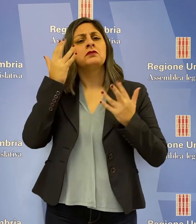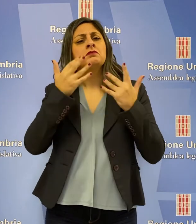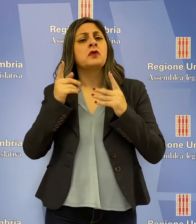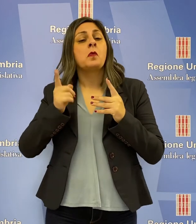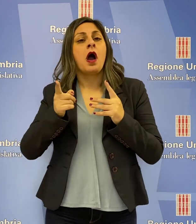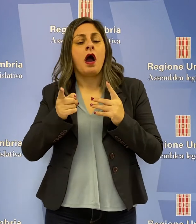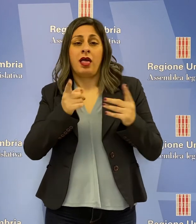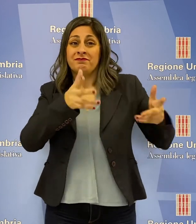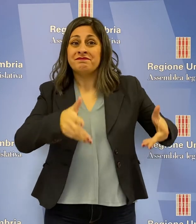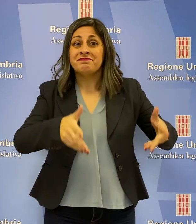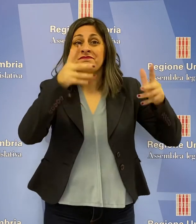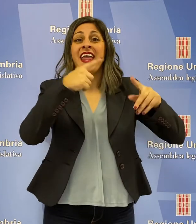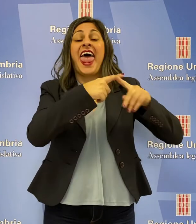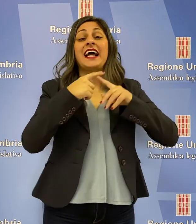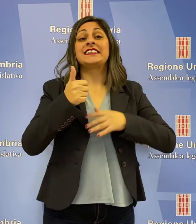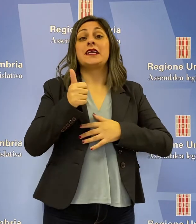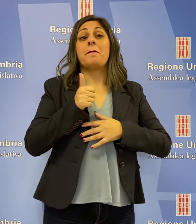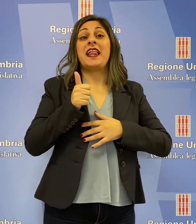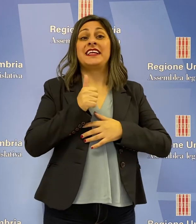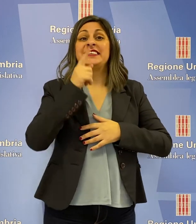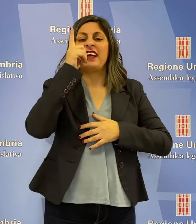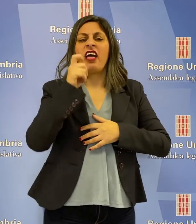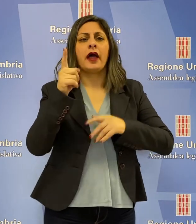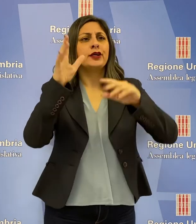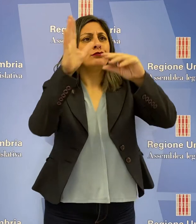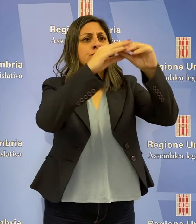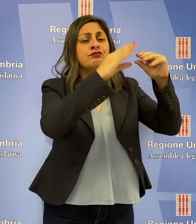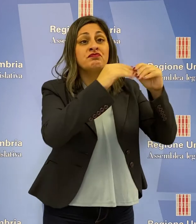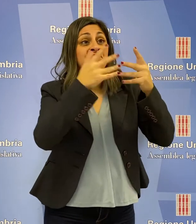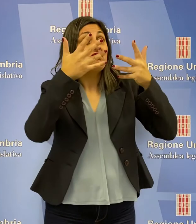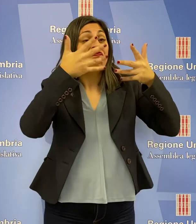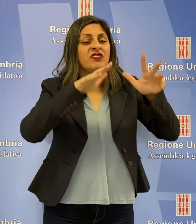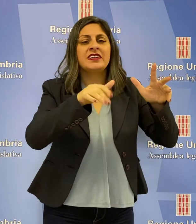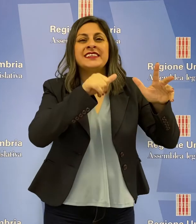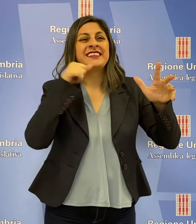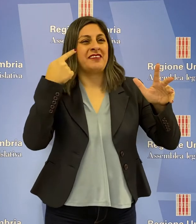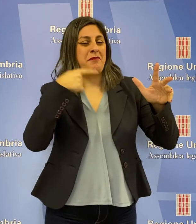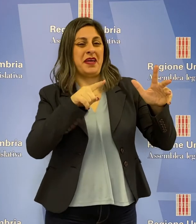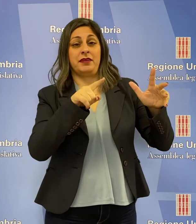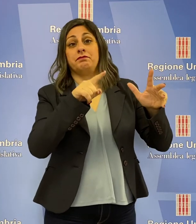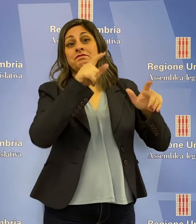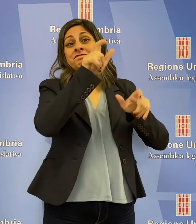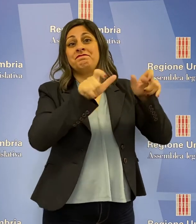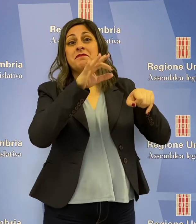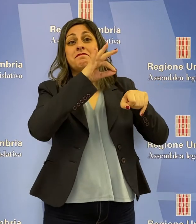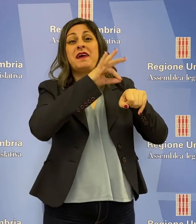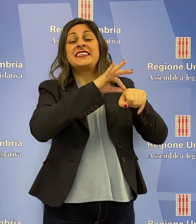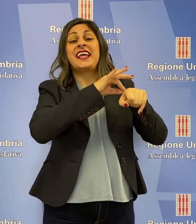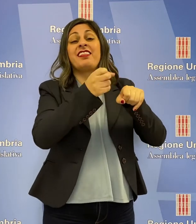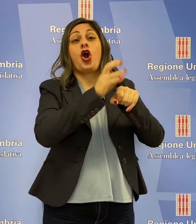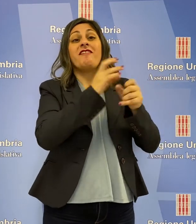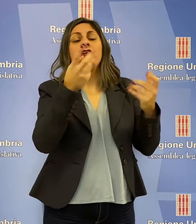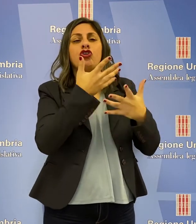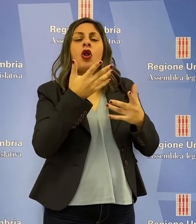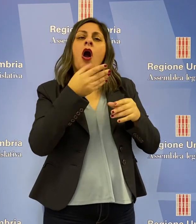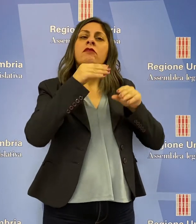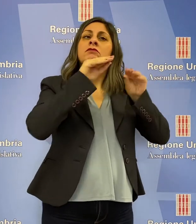intende ristrutturare e completare la struttura denominata ex milizia per destinarla alle cure e all'isolamento dei malati Covid-19 in modo